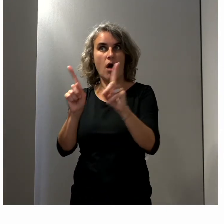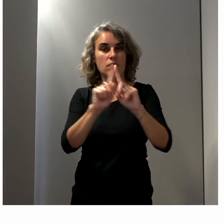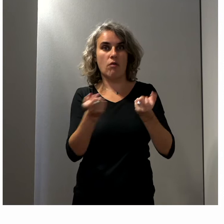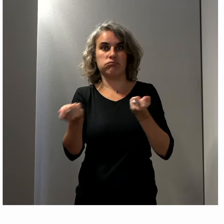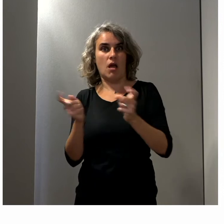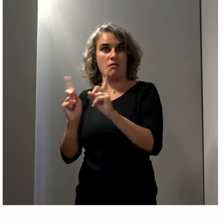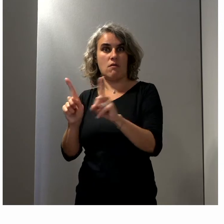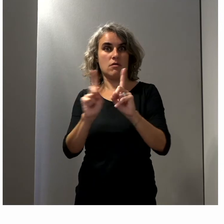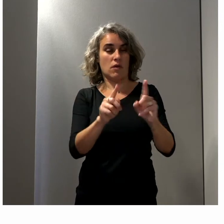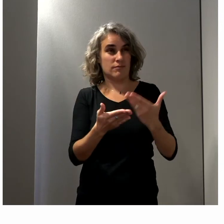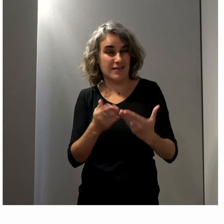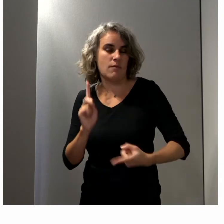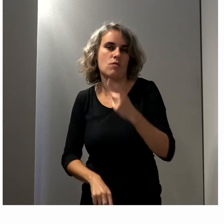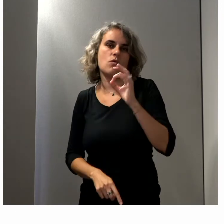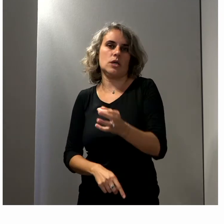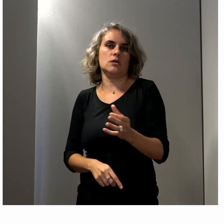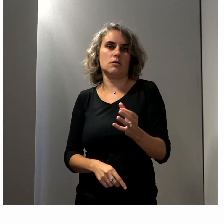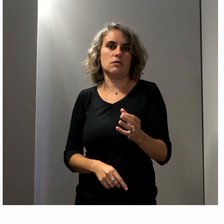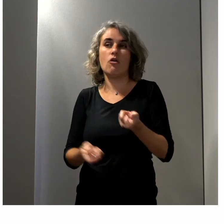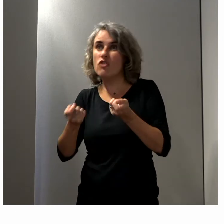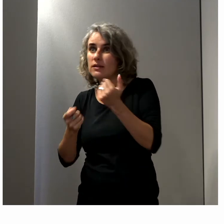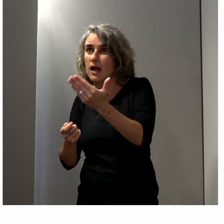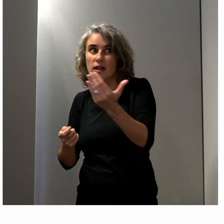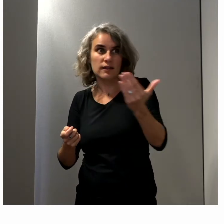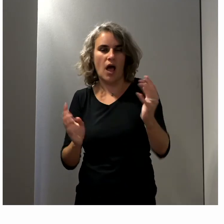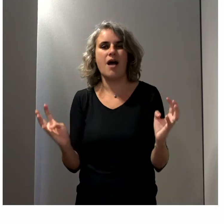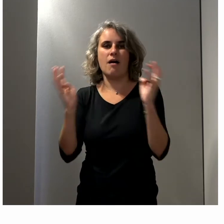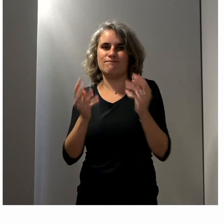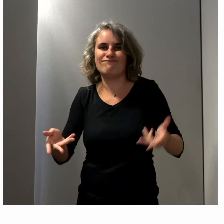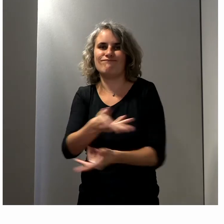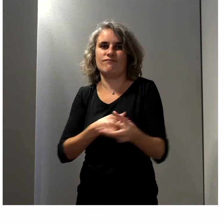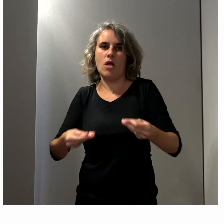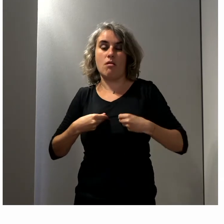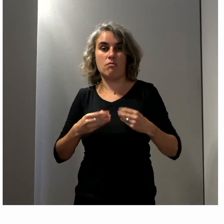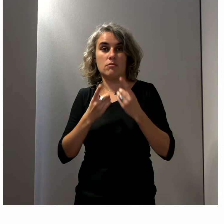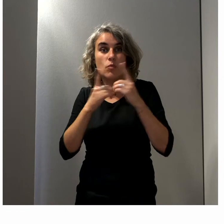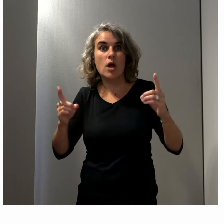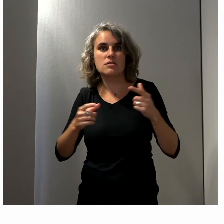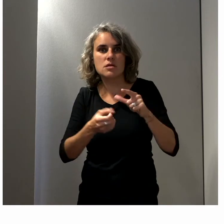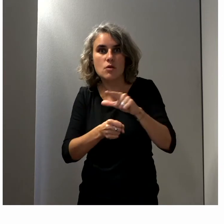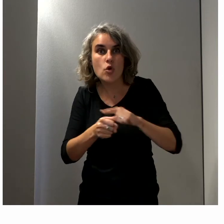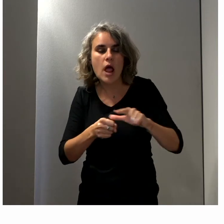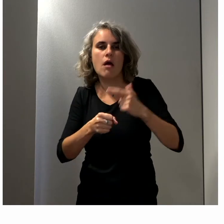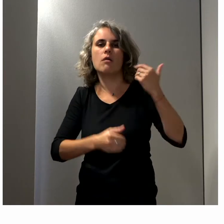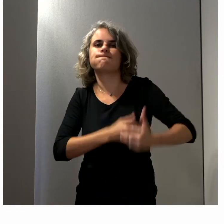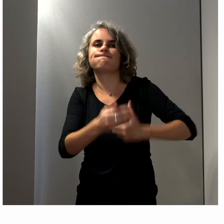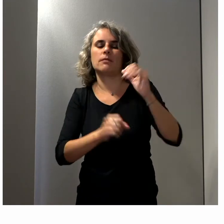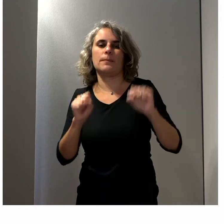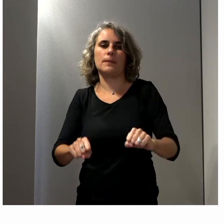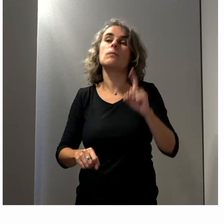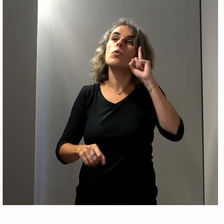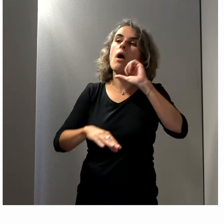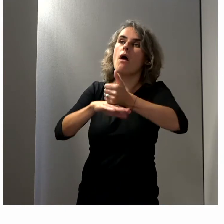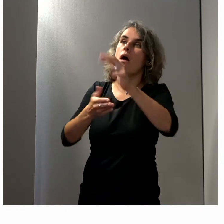besoin de toutes ces différentes compétences pour pouvoir avancer même en démocratie locale. C'est-à-dire qu'on a besoin des compétences de la région,